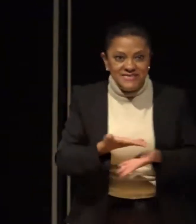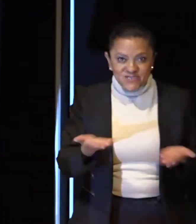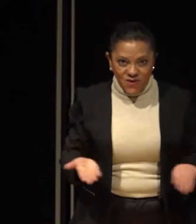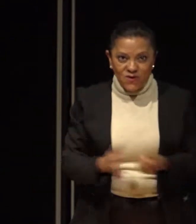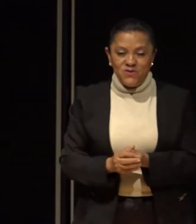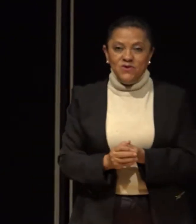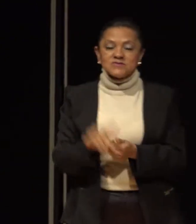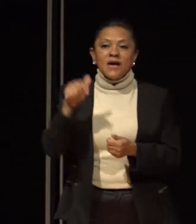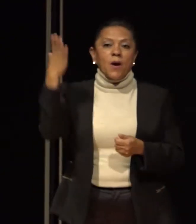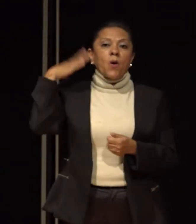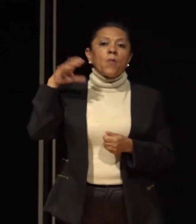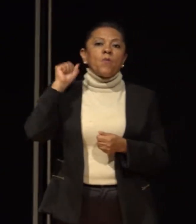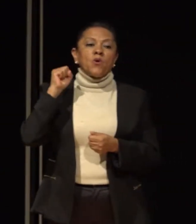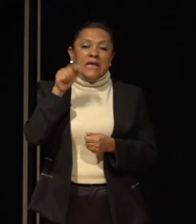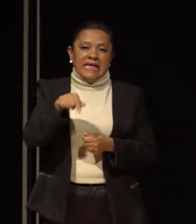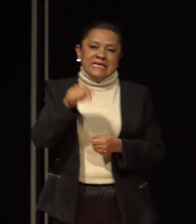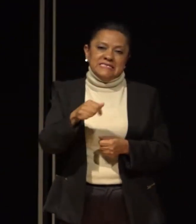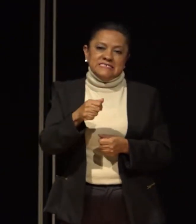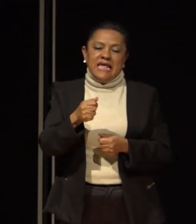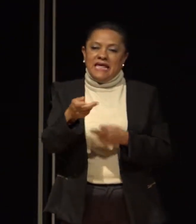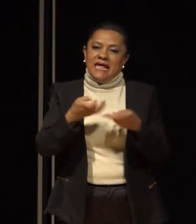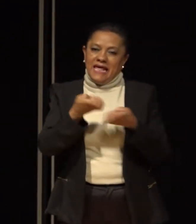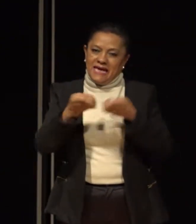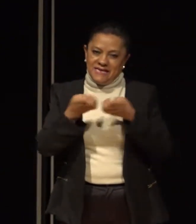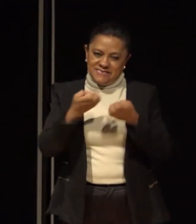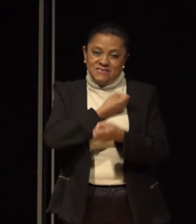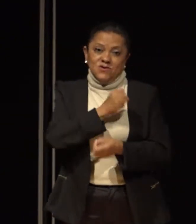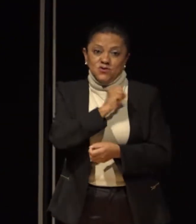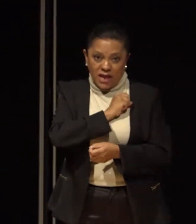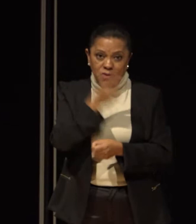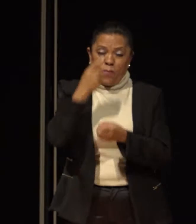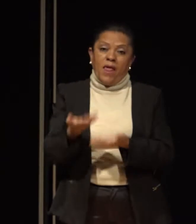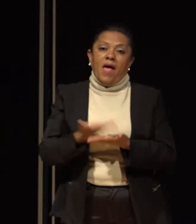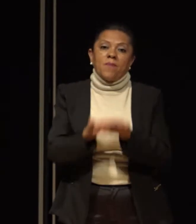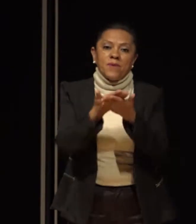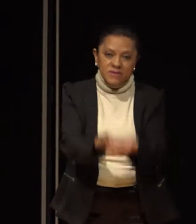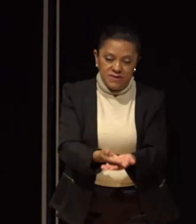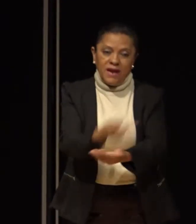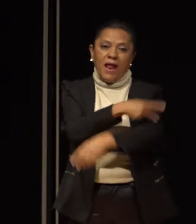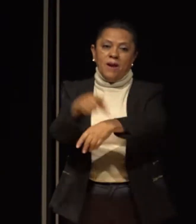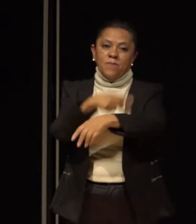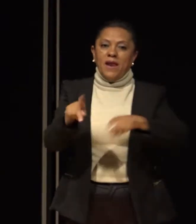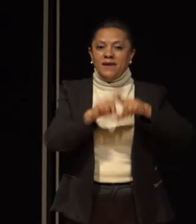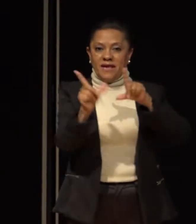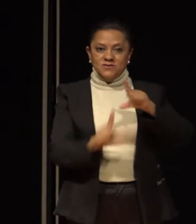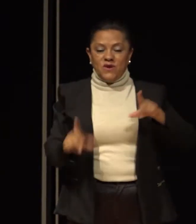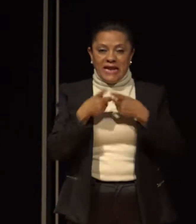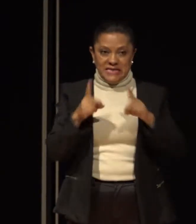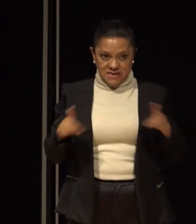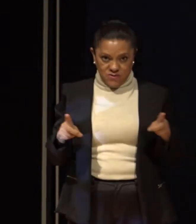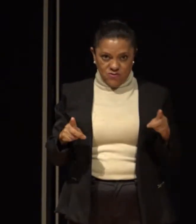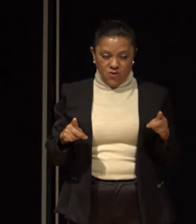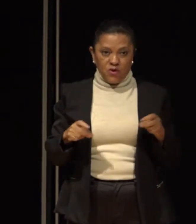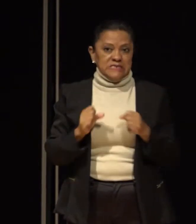Moreno se suma al sano ejercicio democrático de aportar a la integración del Plan Nacional de Desarrollo, que sin